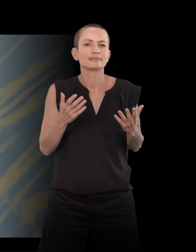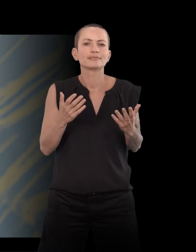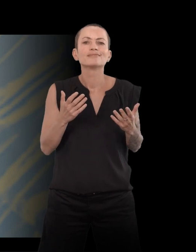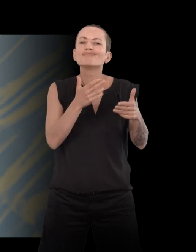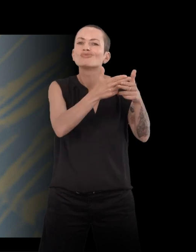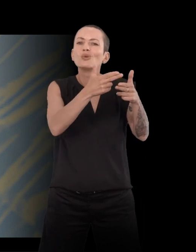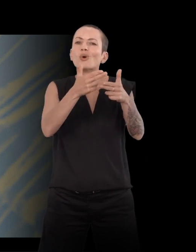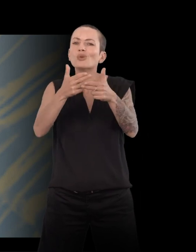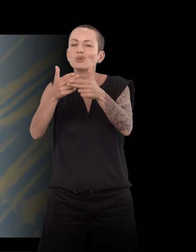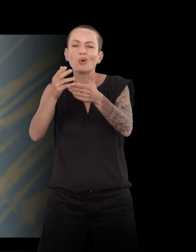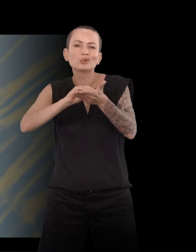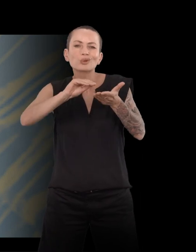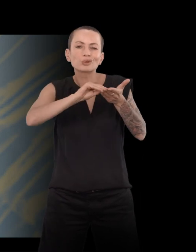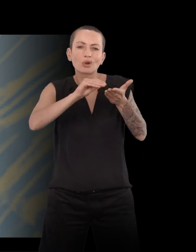citées, il y a des dizaines et des dizaines de lettres.